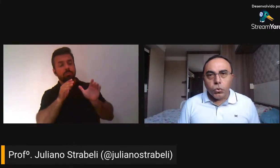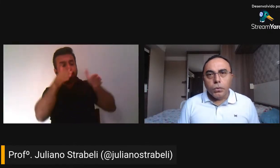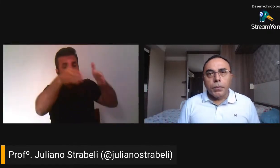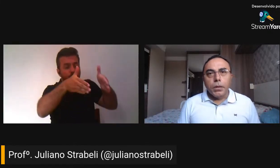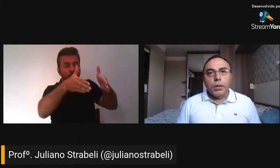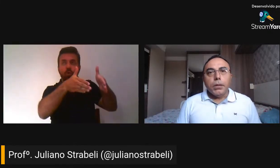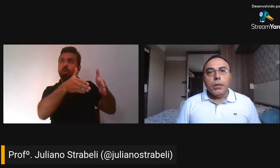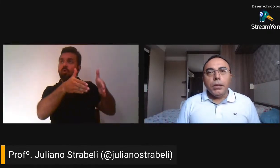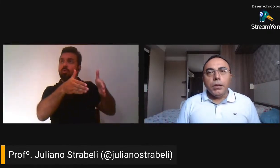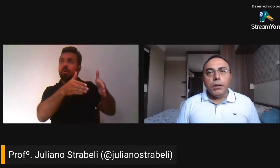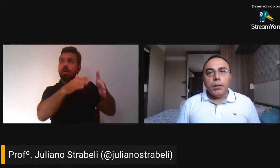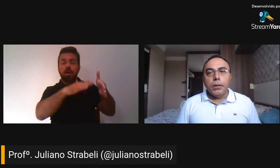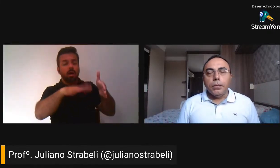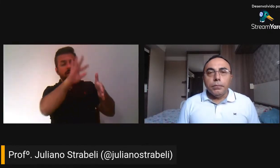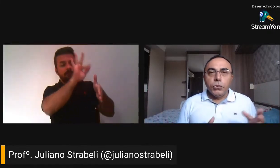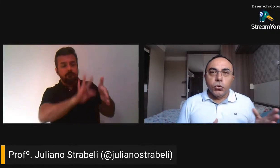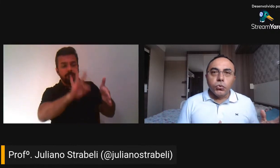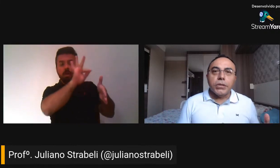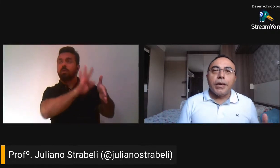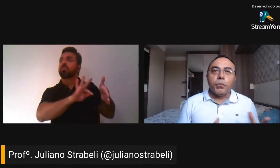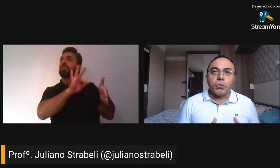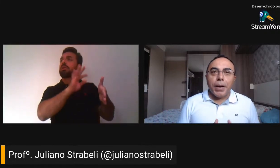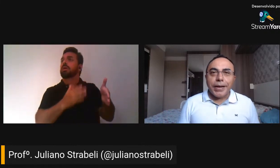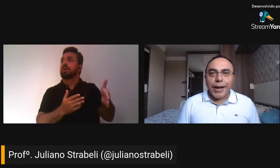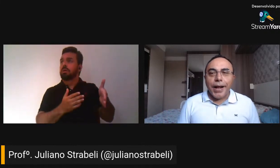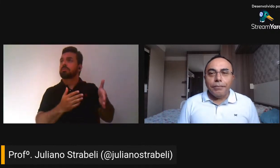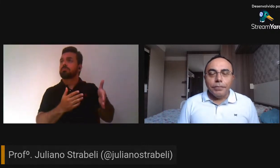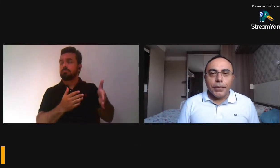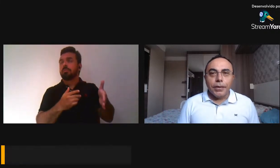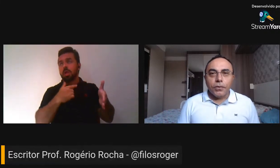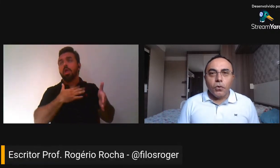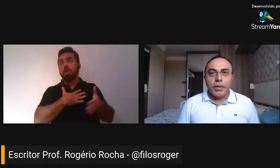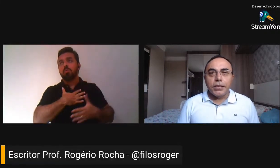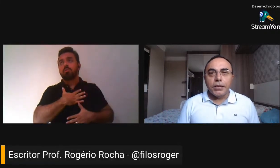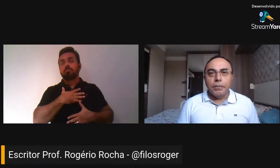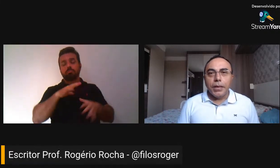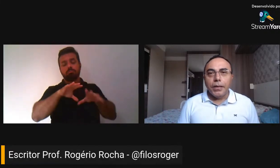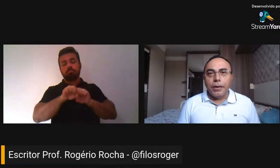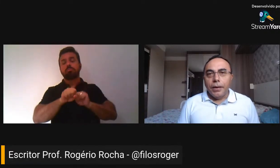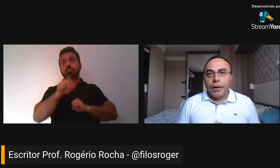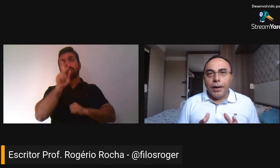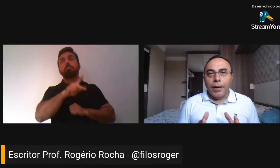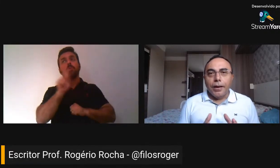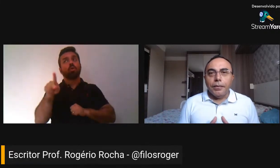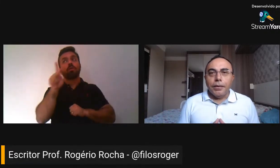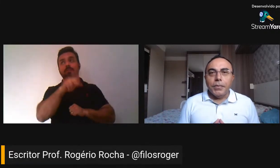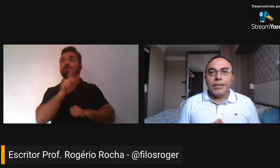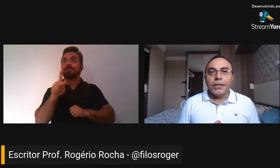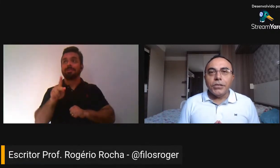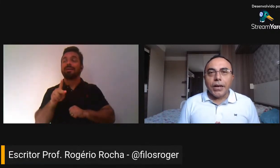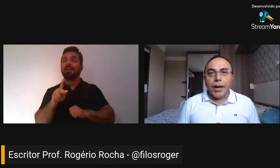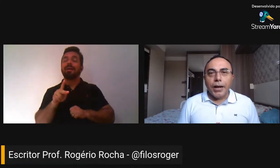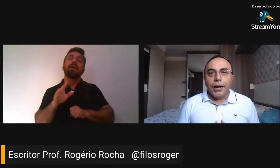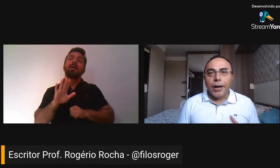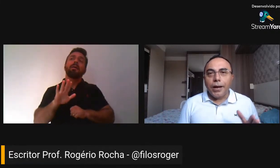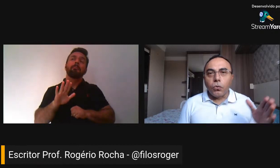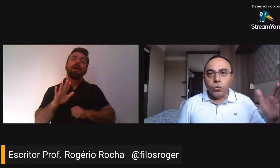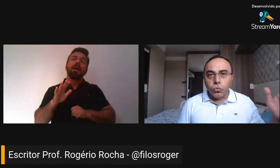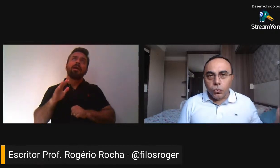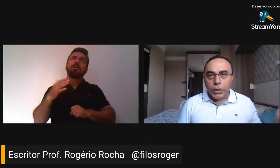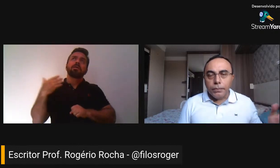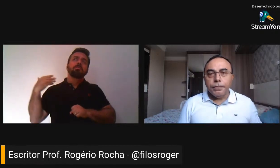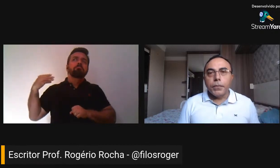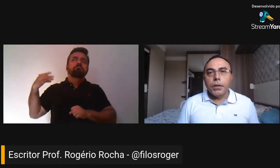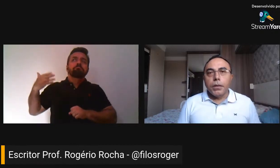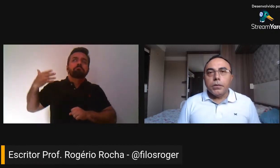de professor e de uns tempos para cá comecei também a me dedicar à